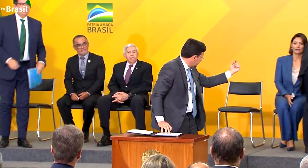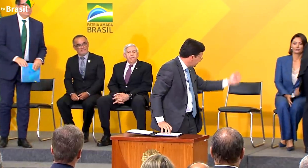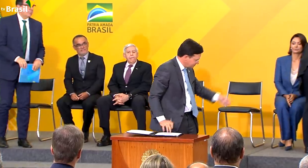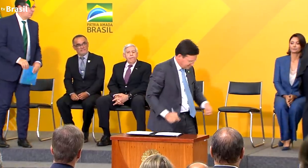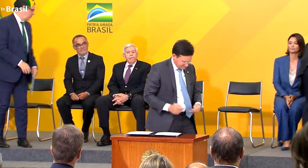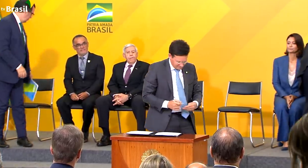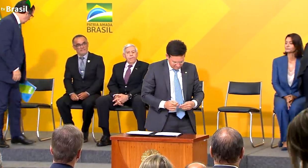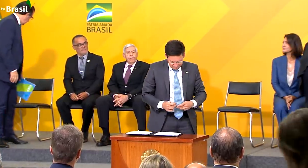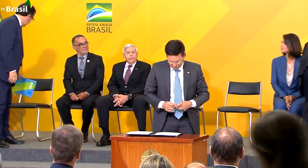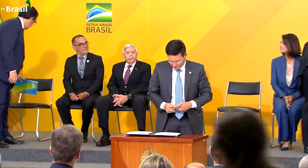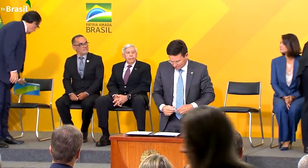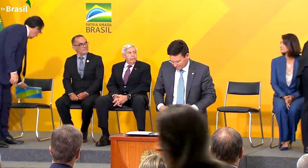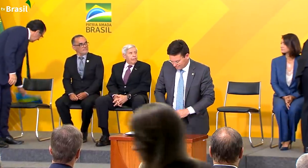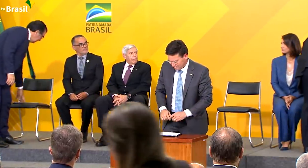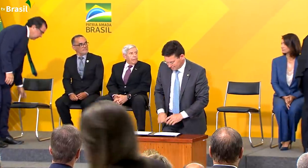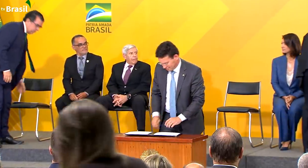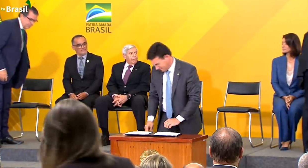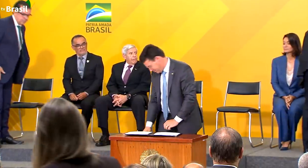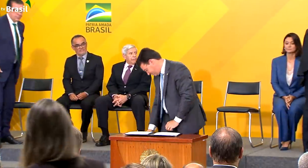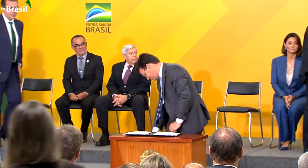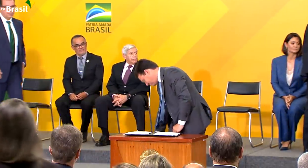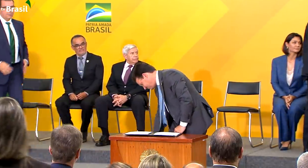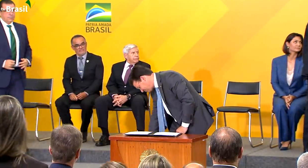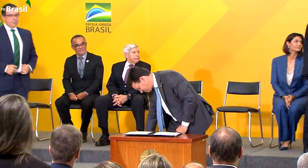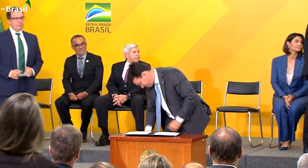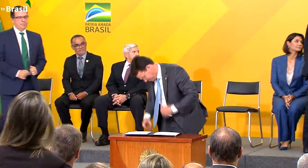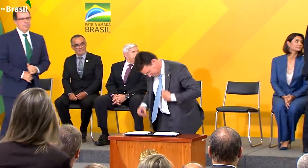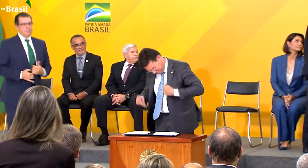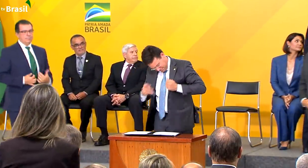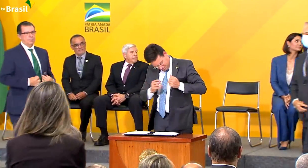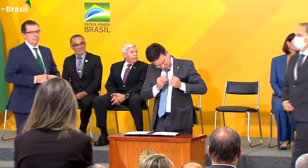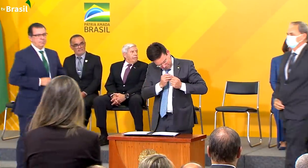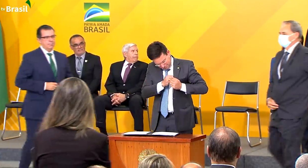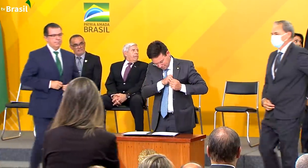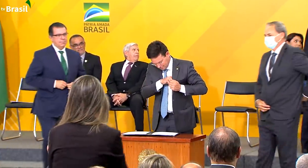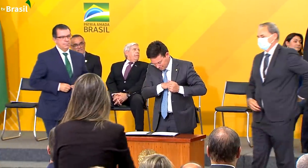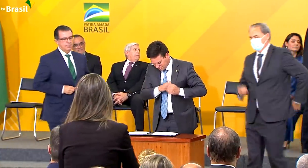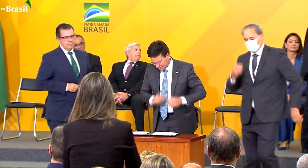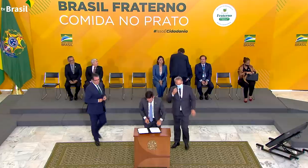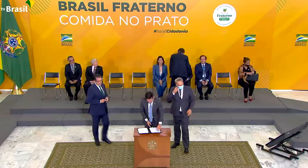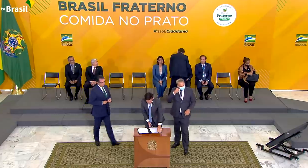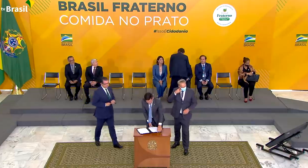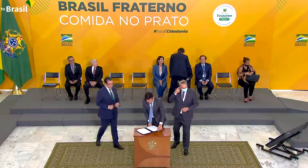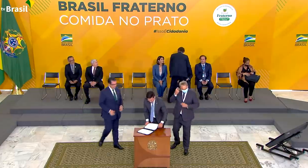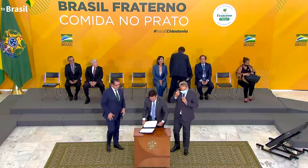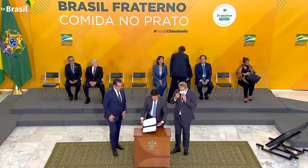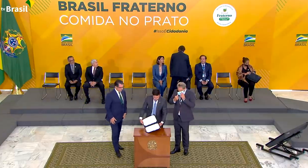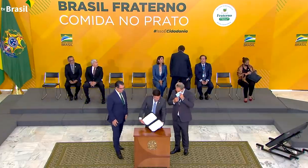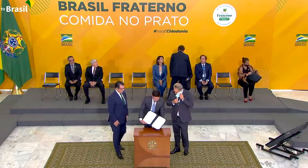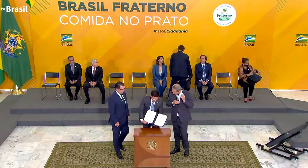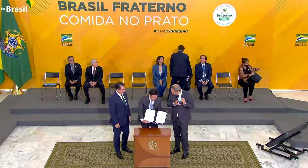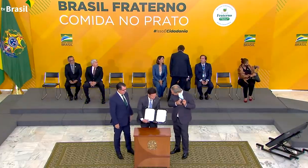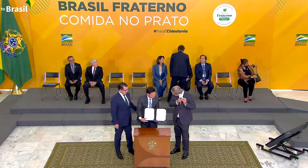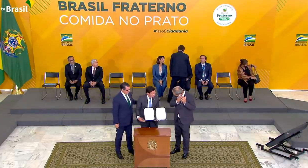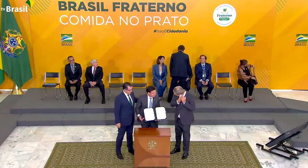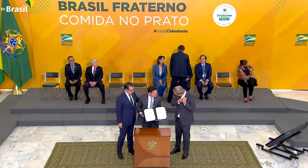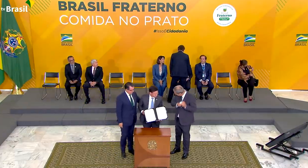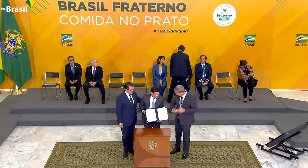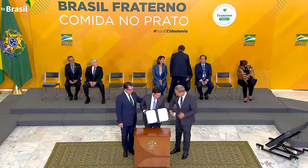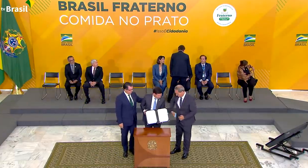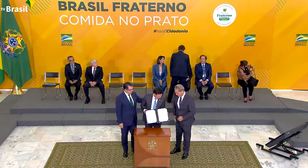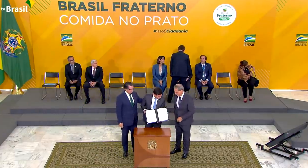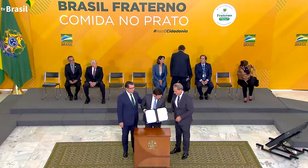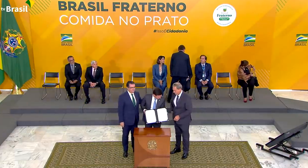Nutricional. Com o selo de reconhecimento, empresas doadoras terão sua contribuição social